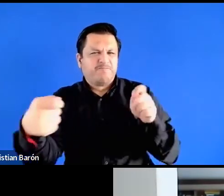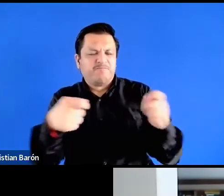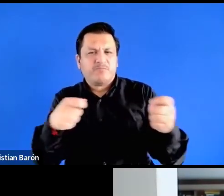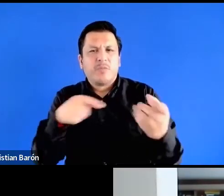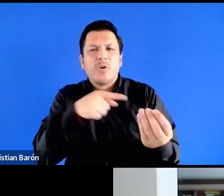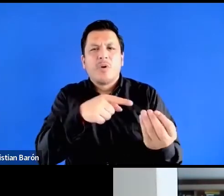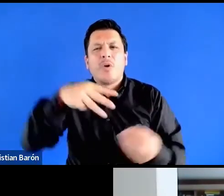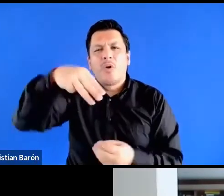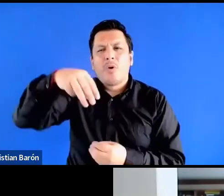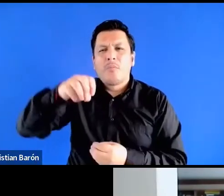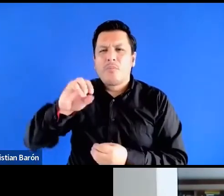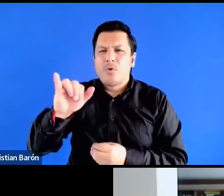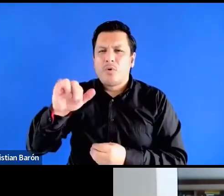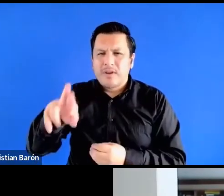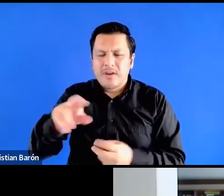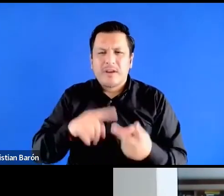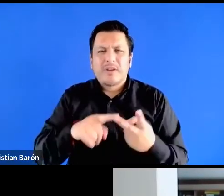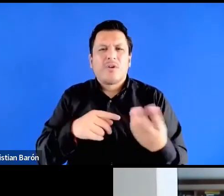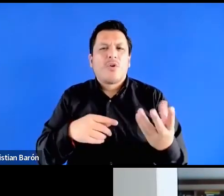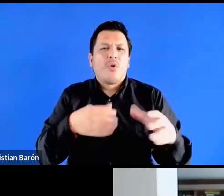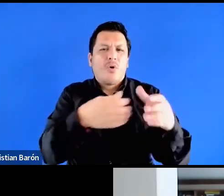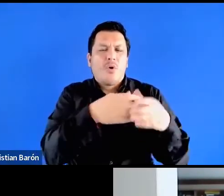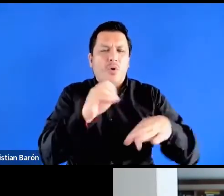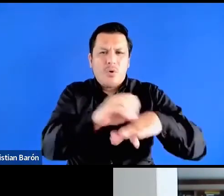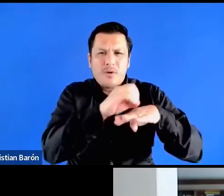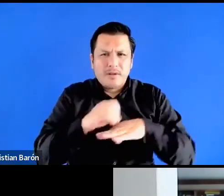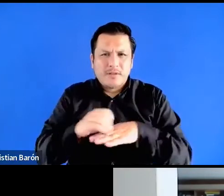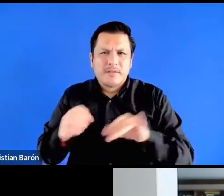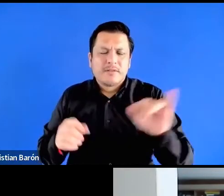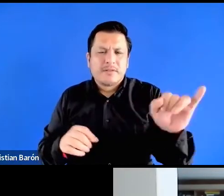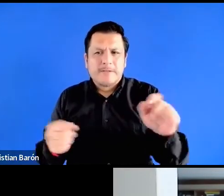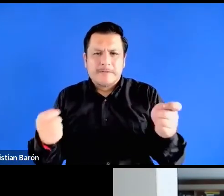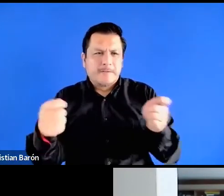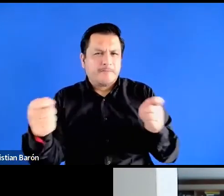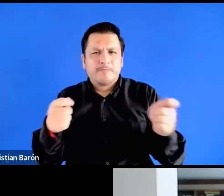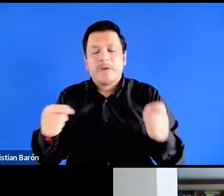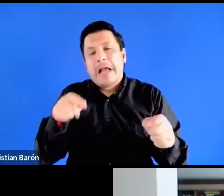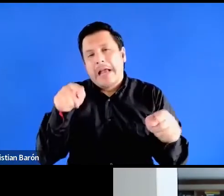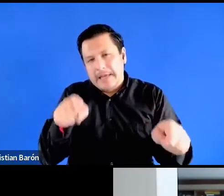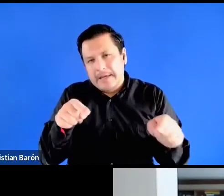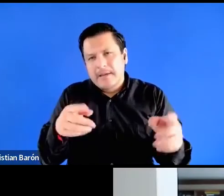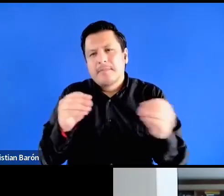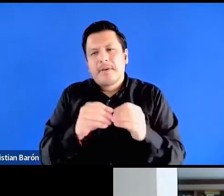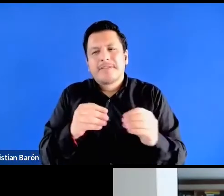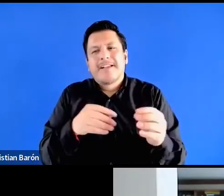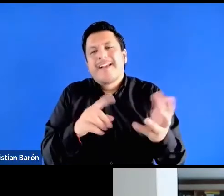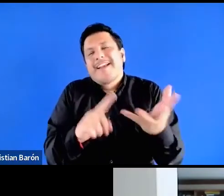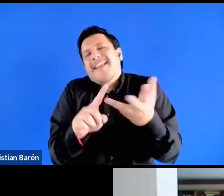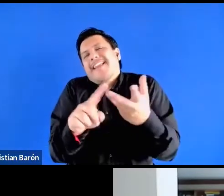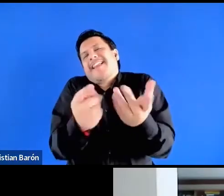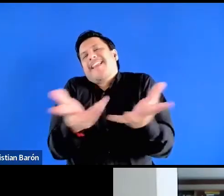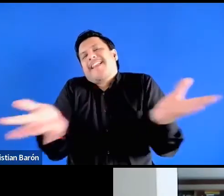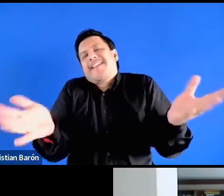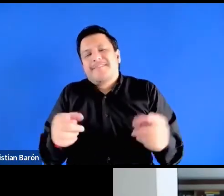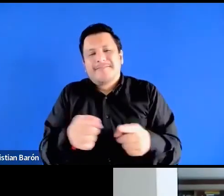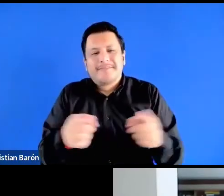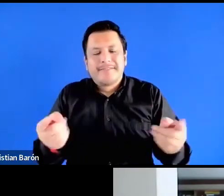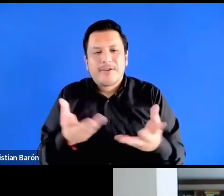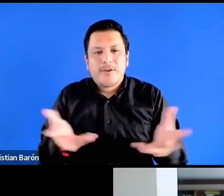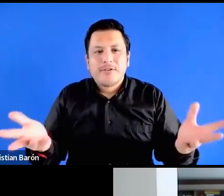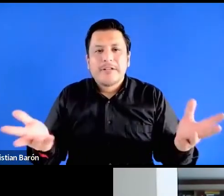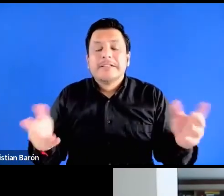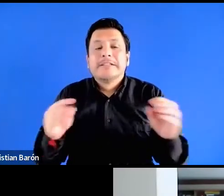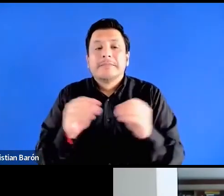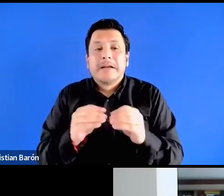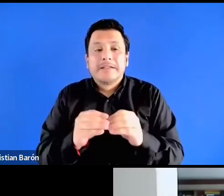organizaciones de izquierda en ese momento y ahí quisiera yo quisiera hablar de todas estas cosas Mara pero obviamente no quiero